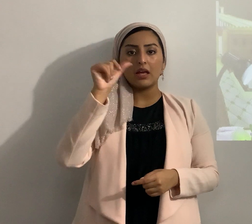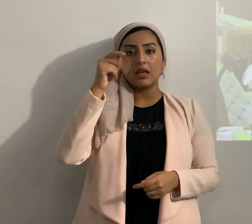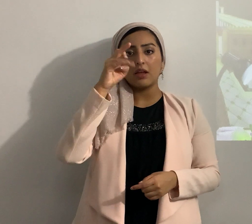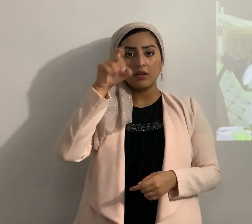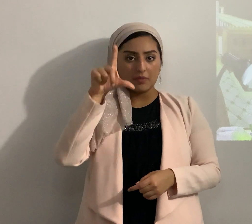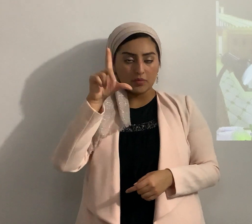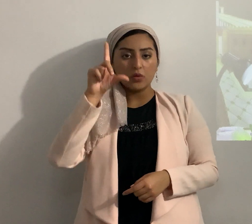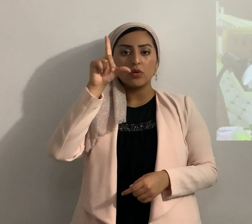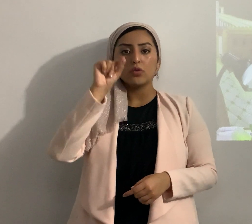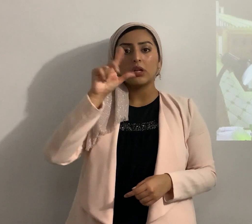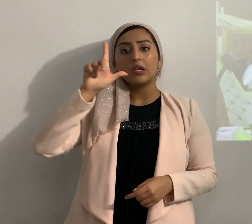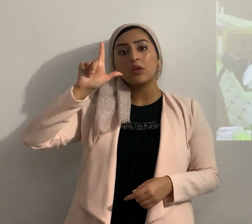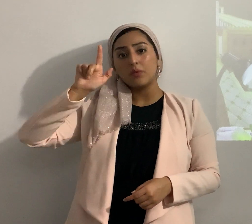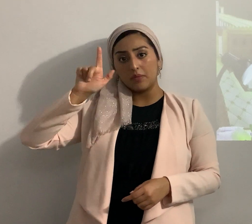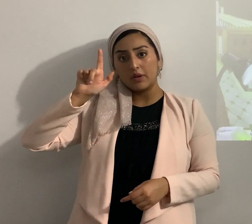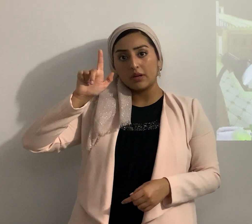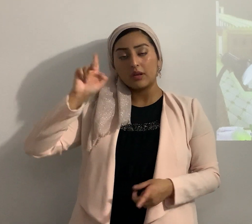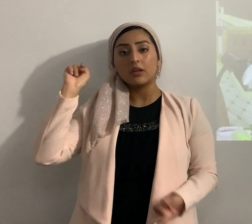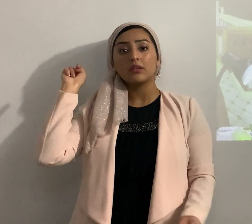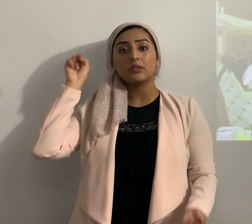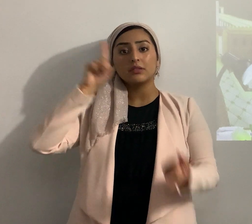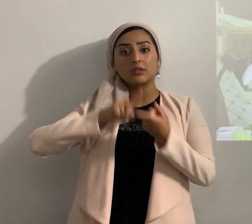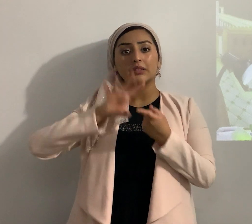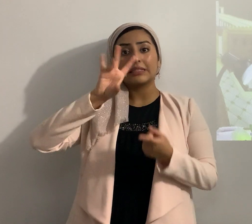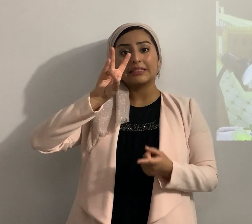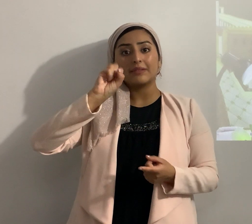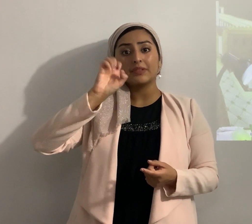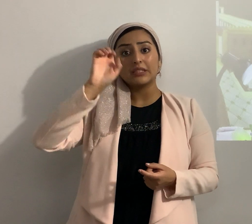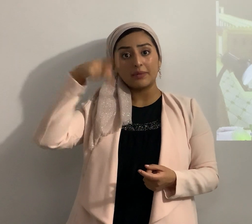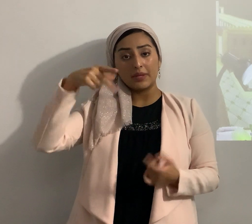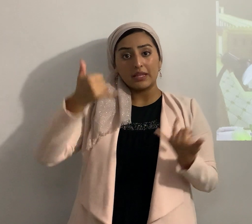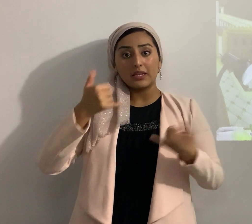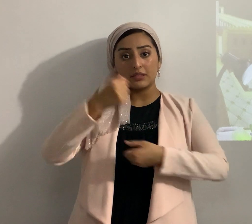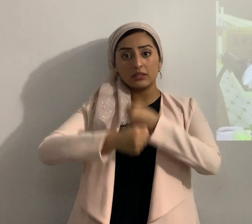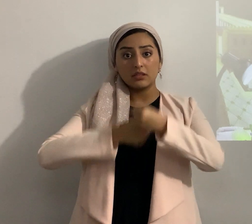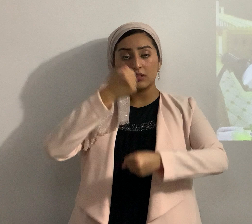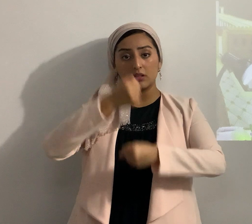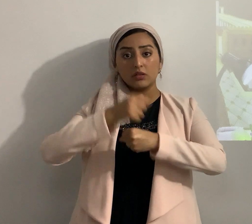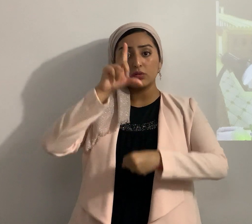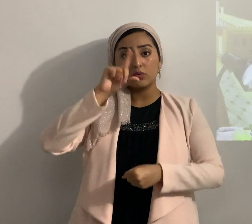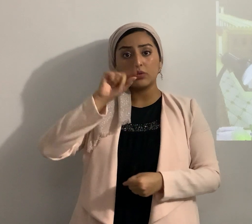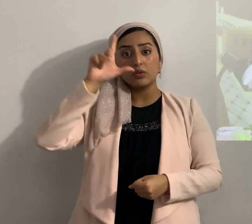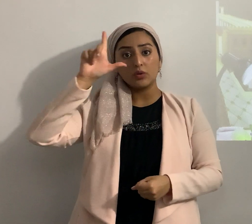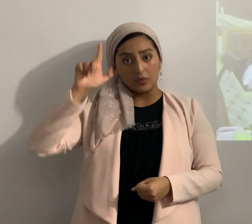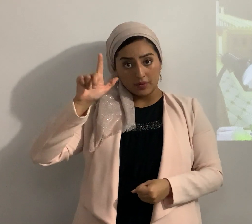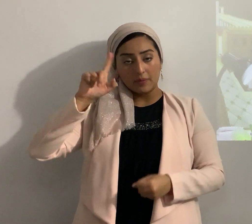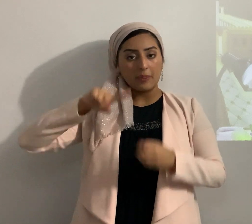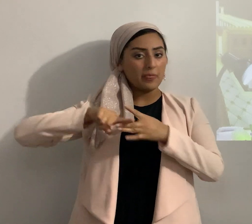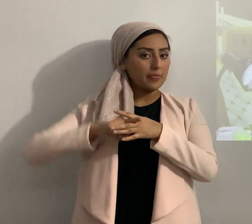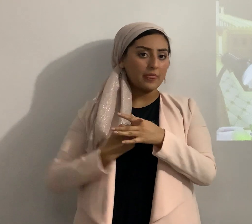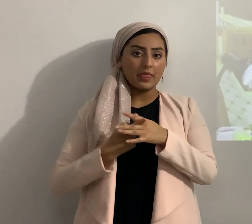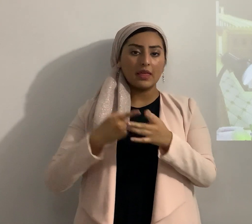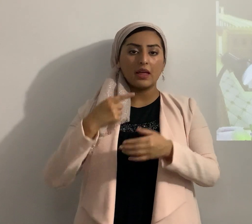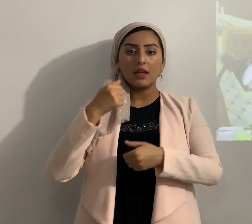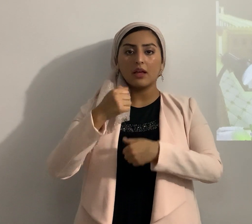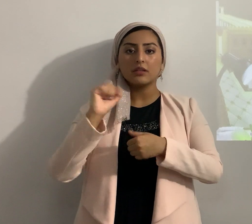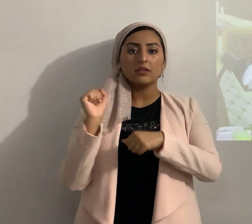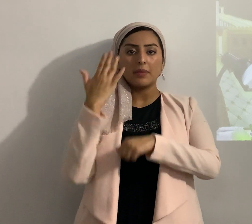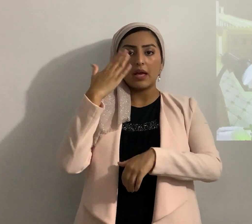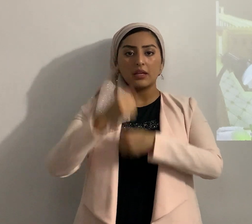2021 gregoriano al 7 de septiembre de este año 2021 gregoriano empieza el año Shemitah para la casa